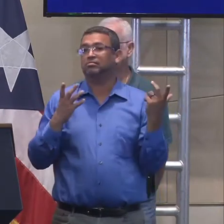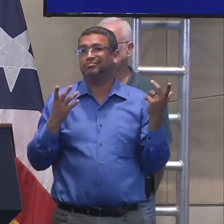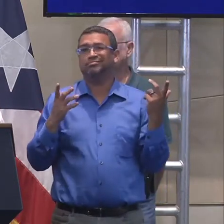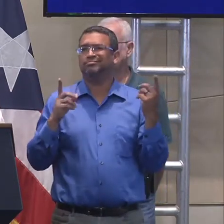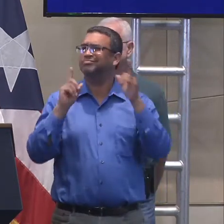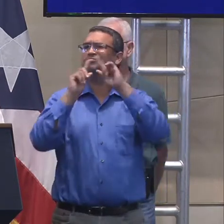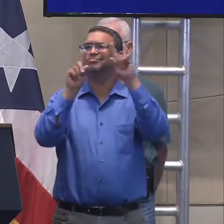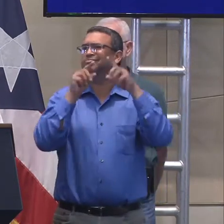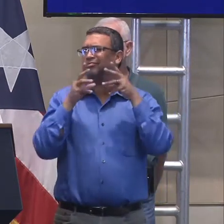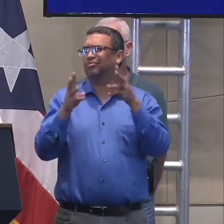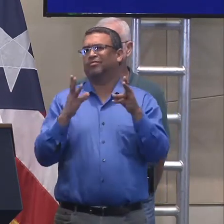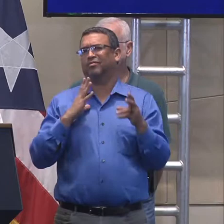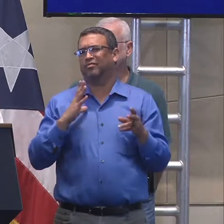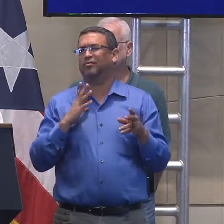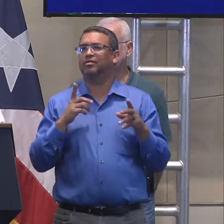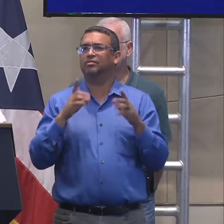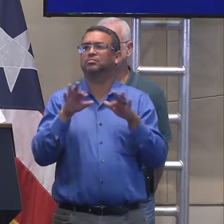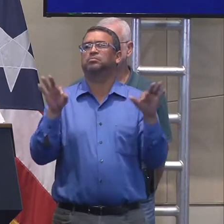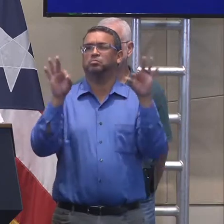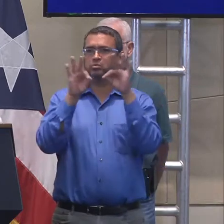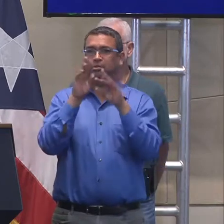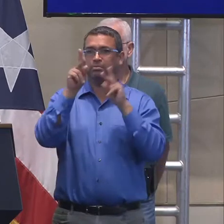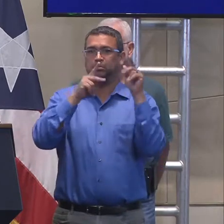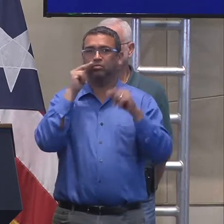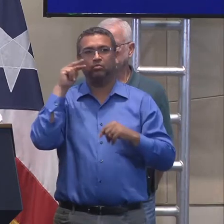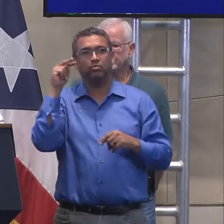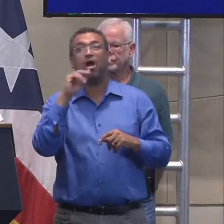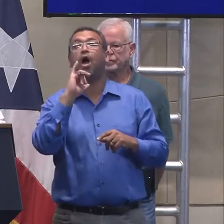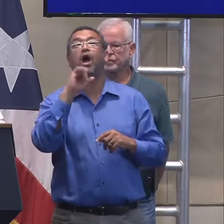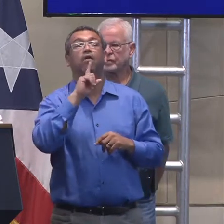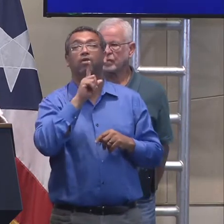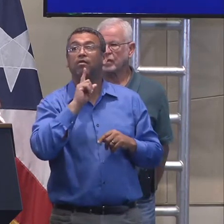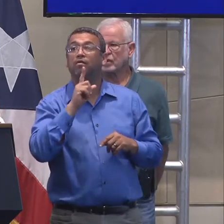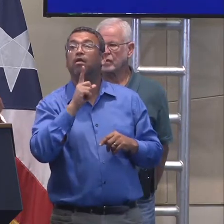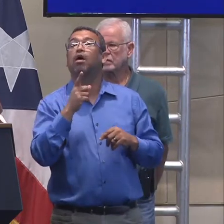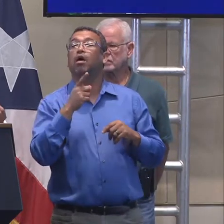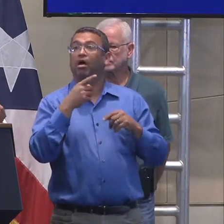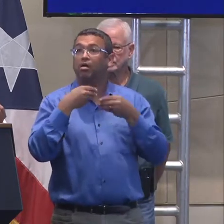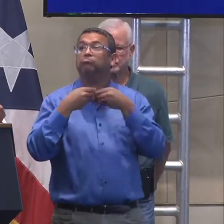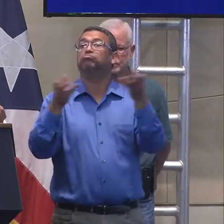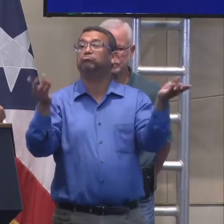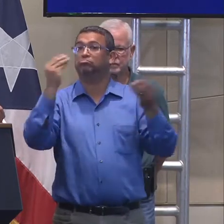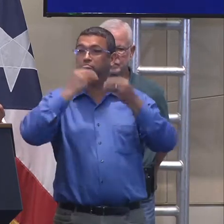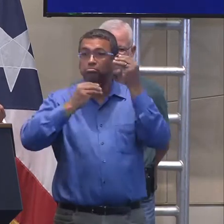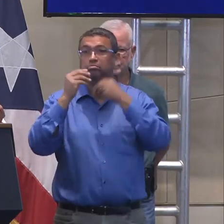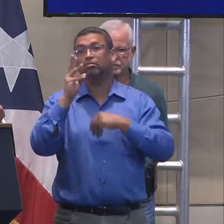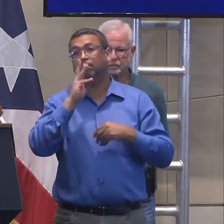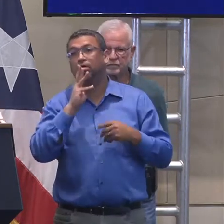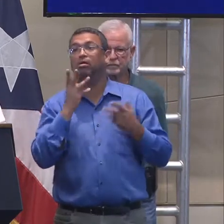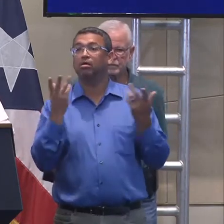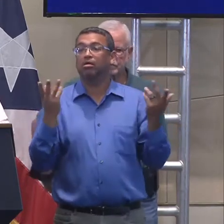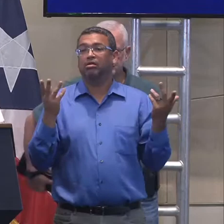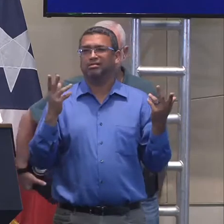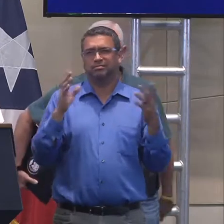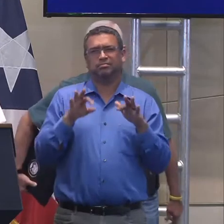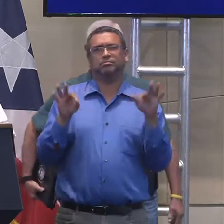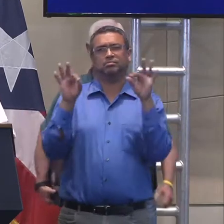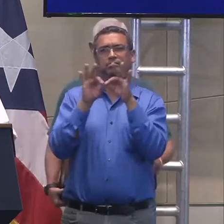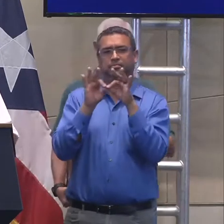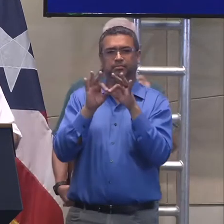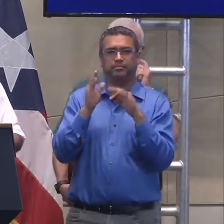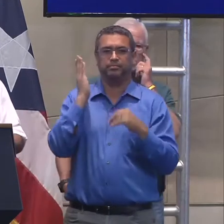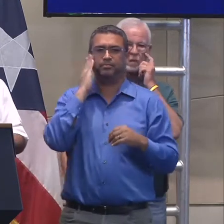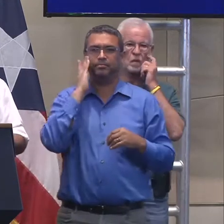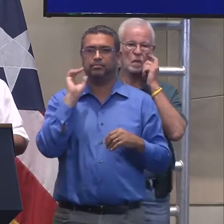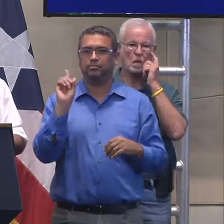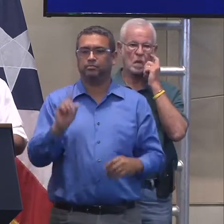algo de, de visibilidad, para el ciudadano, para que sepan dónde es que están esos, esos alimentos, dónde es que esté